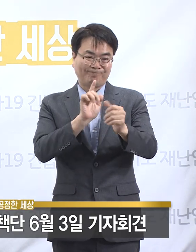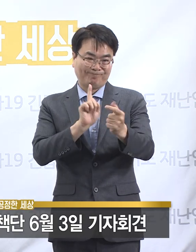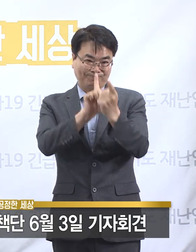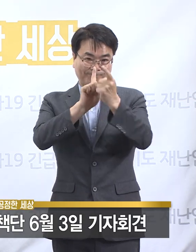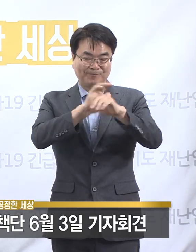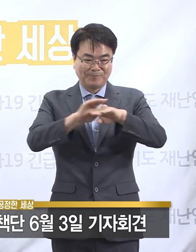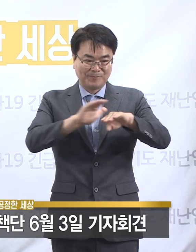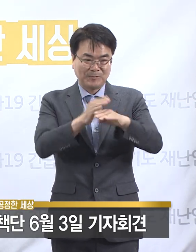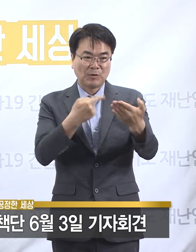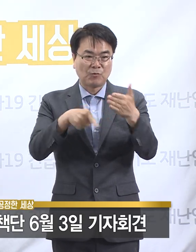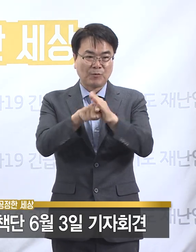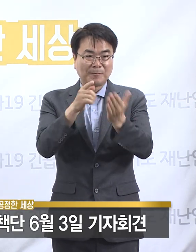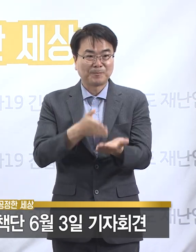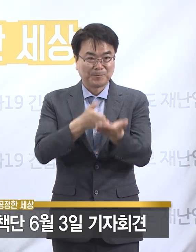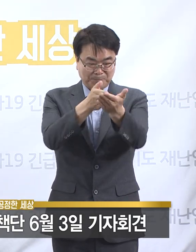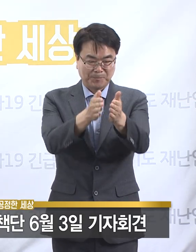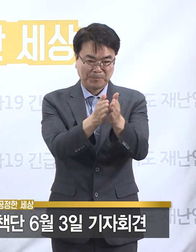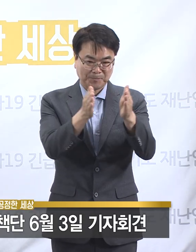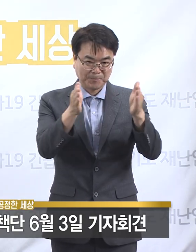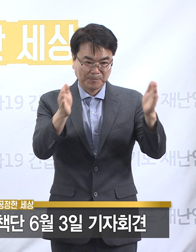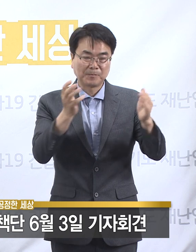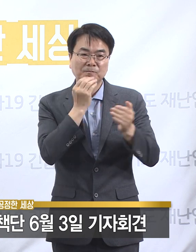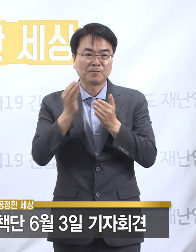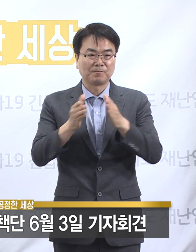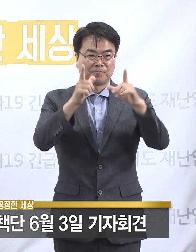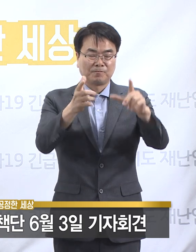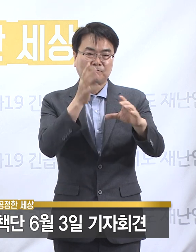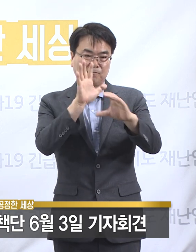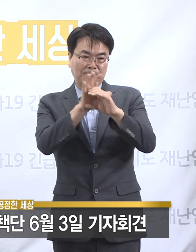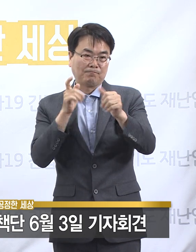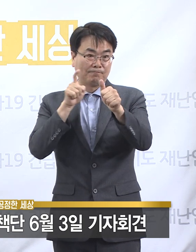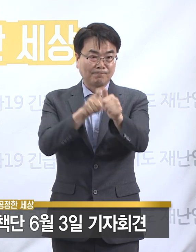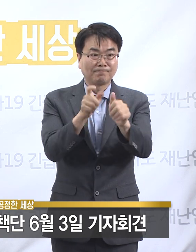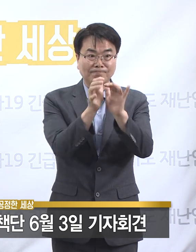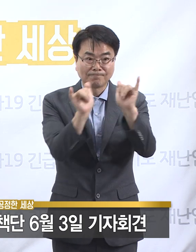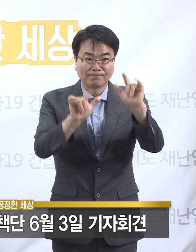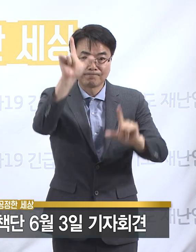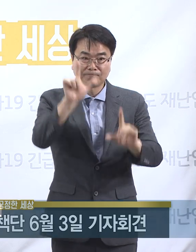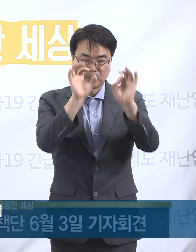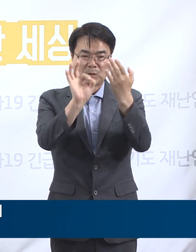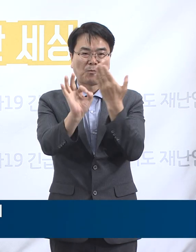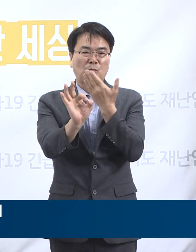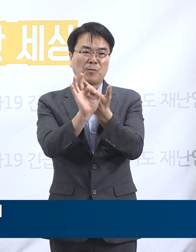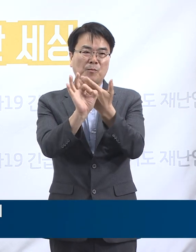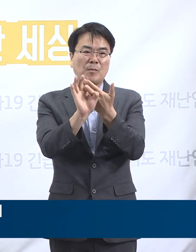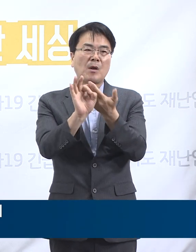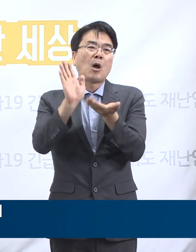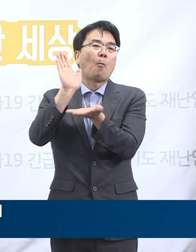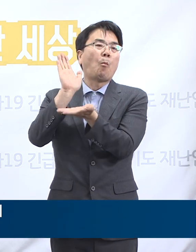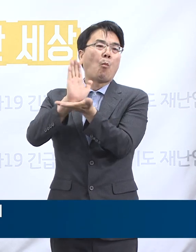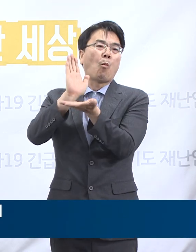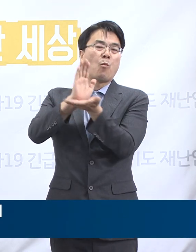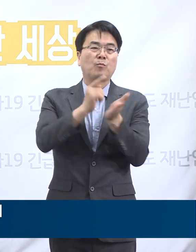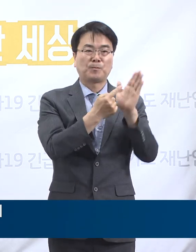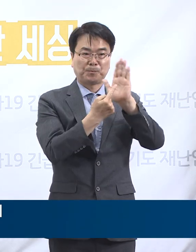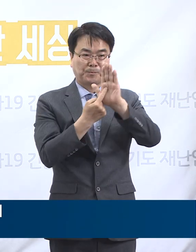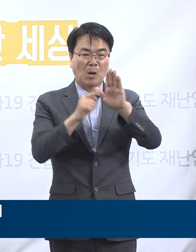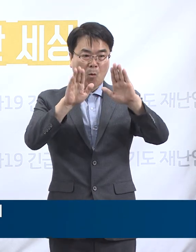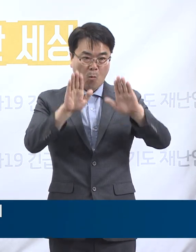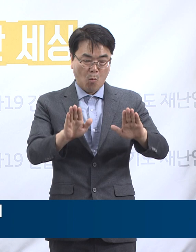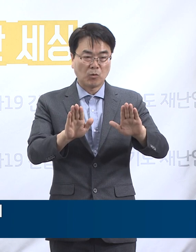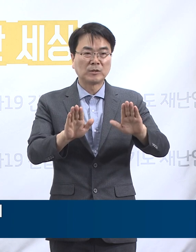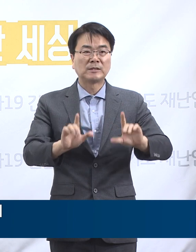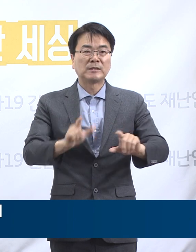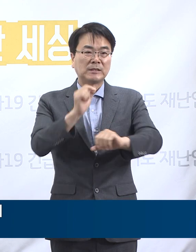브리핑을 시작하겠습니다. 경기도 확진자 발생 현황입니다. 질병관리본부 발표에 따르면 6월 3일 0시